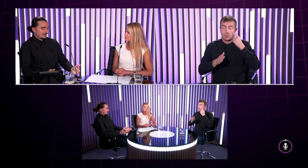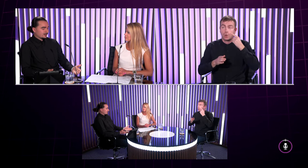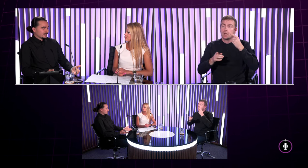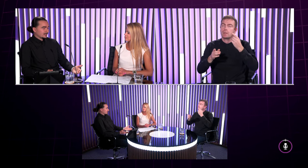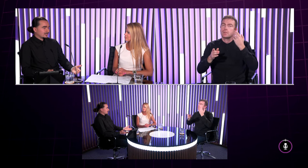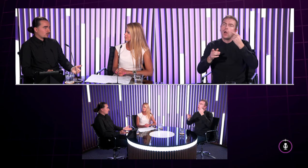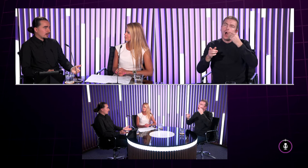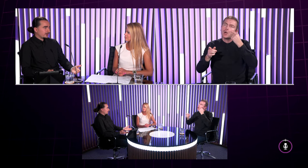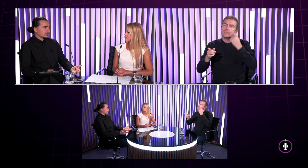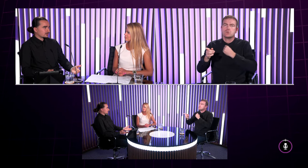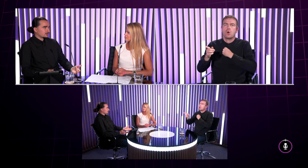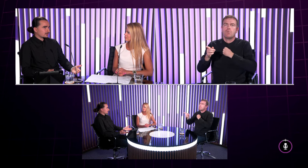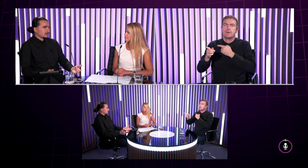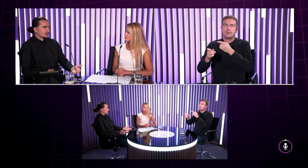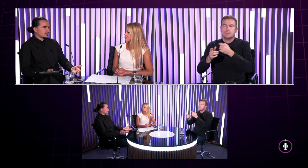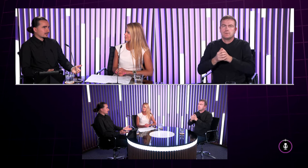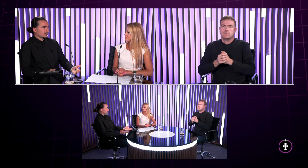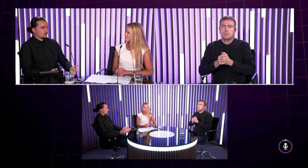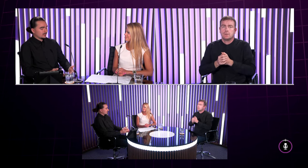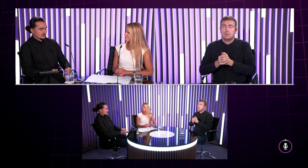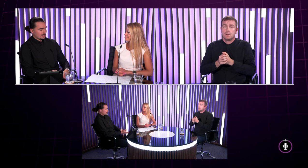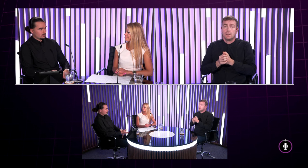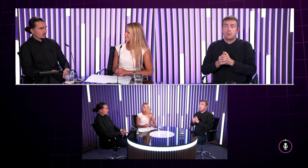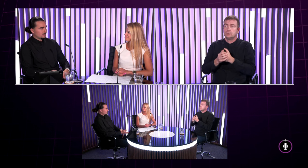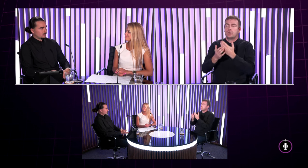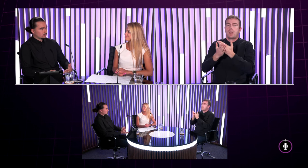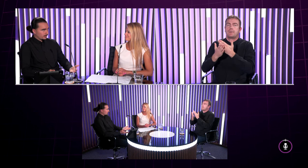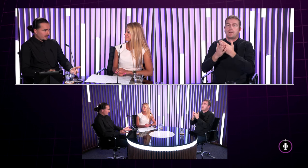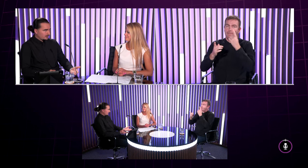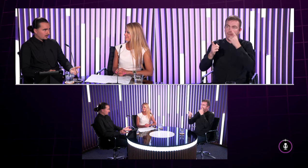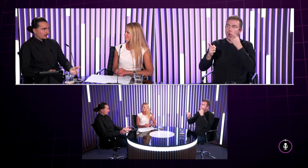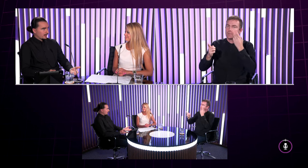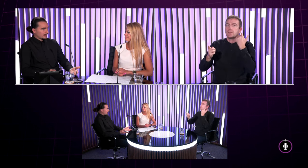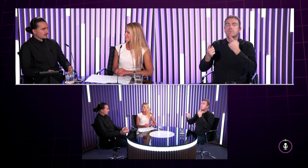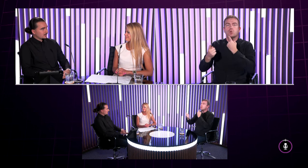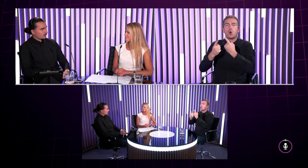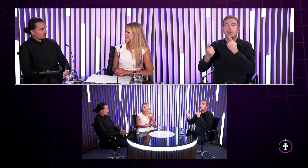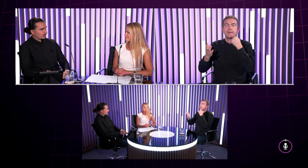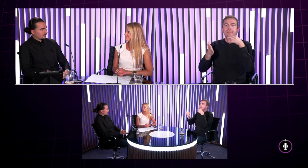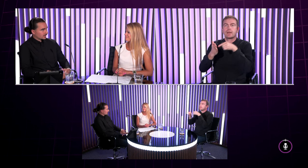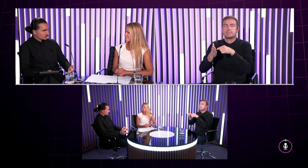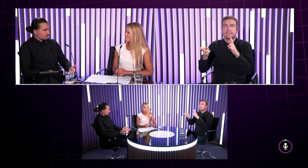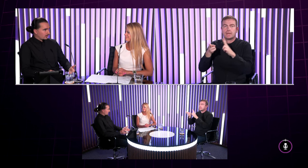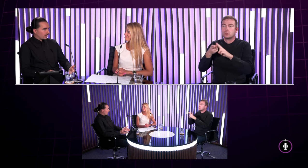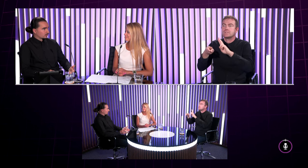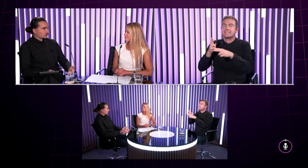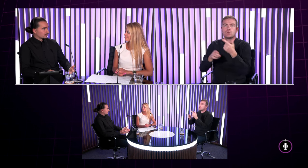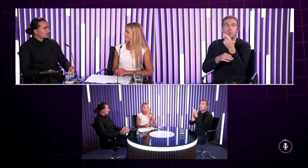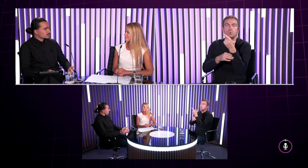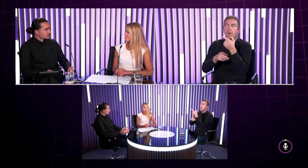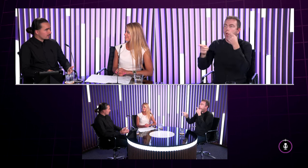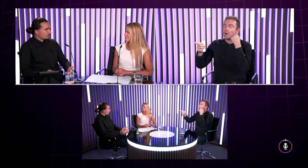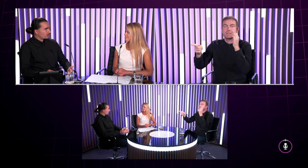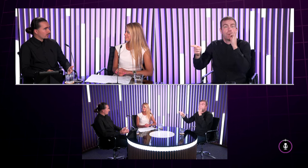ako sa stretávali s mojou mamou a že no a keď si sa teda dohodli na stredu od druhej a ty si nemohol tak čo a